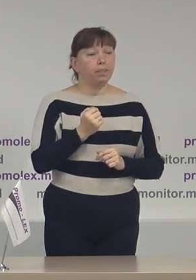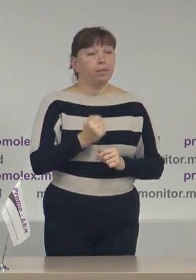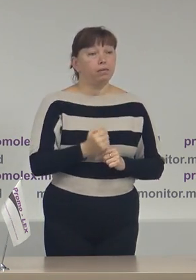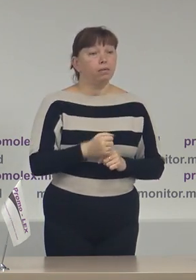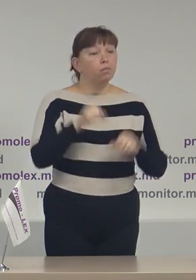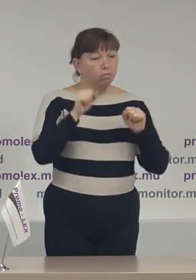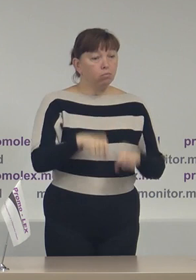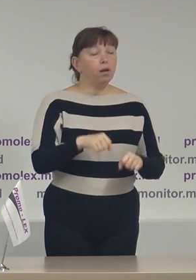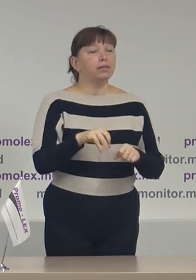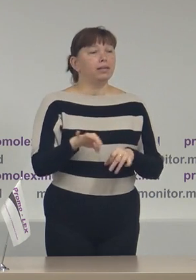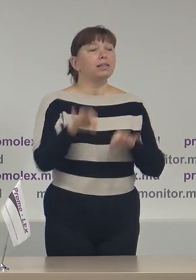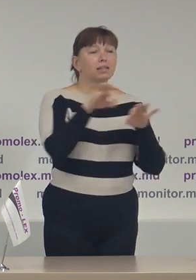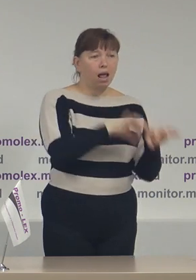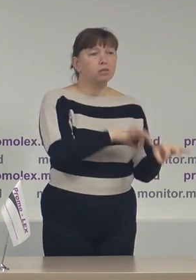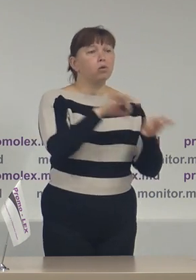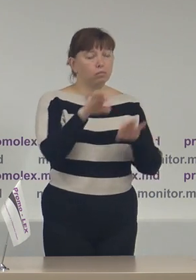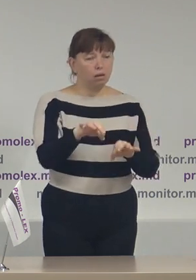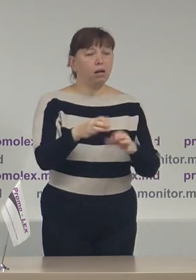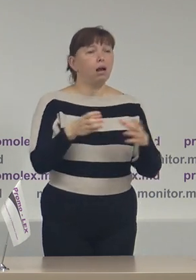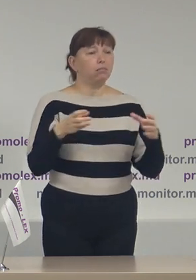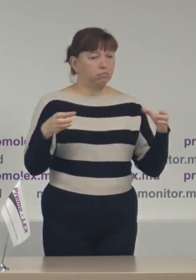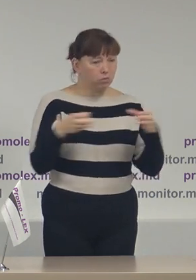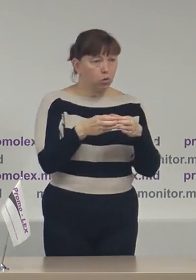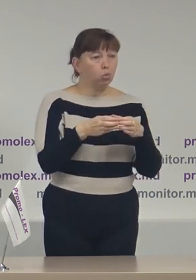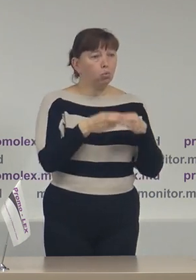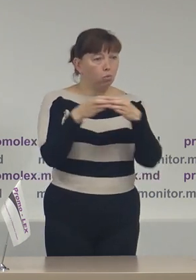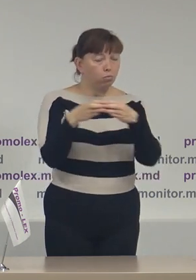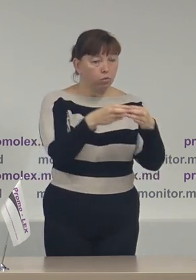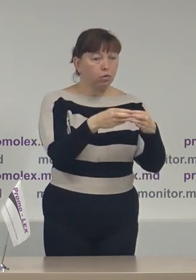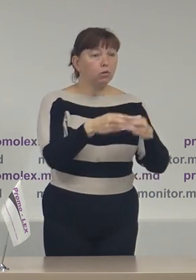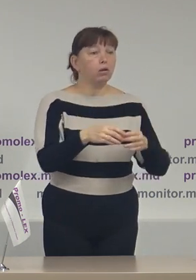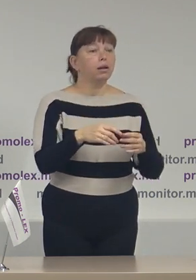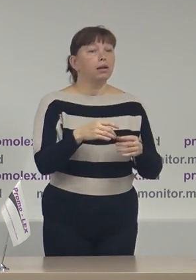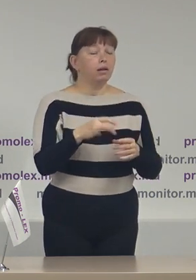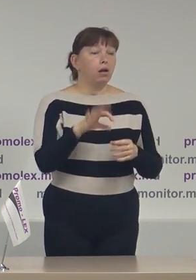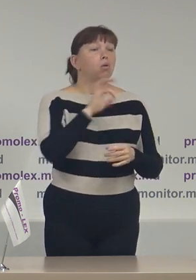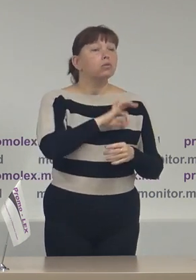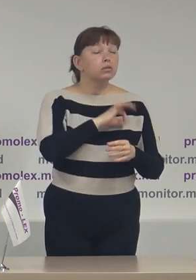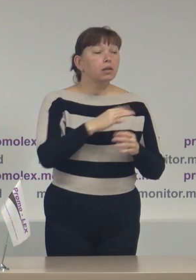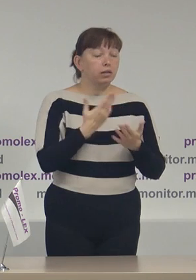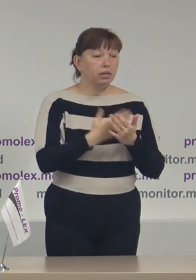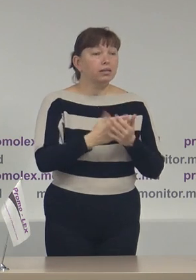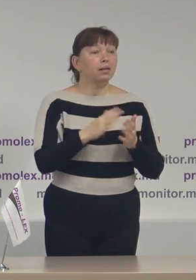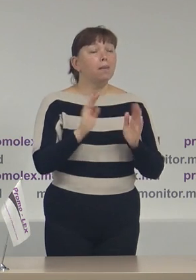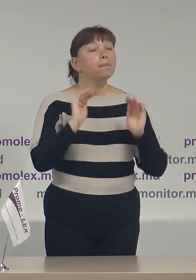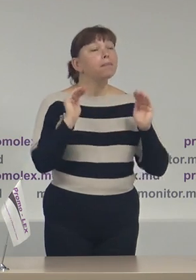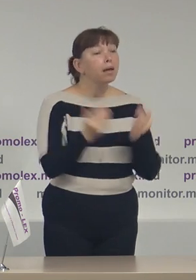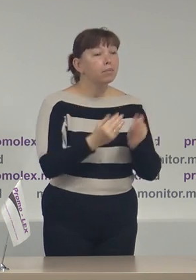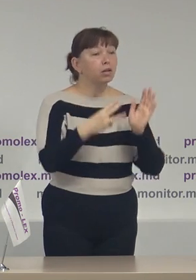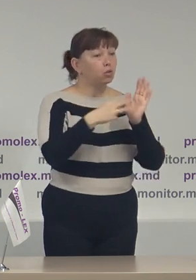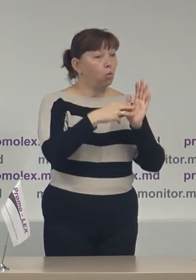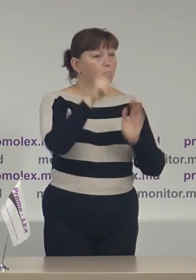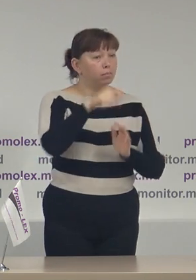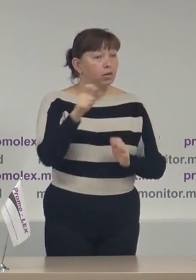poate fi transportare organizată a alegătorilor, utilizarea automobililor cu capacitatea mai mică de 8